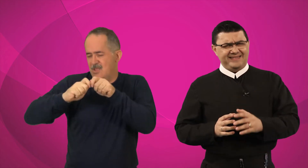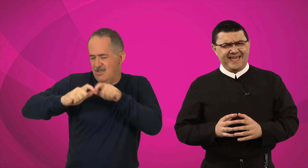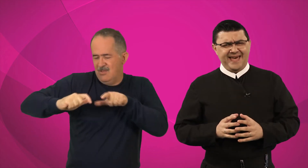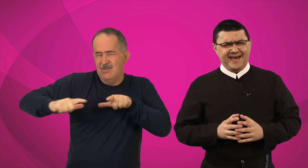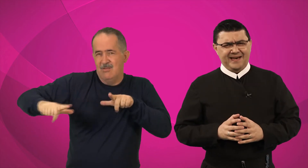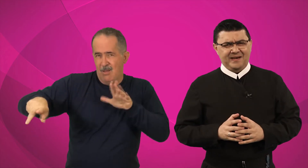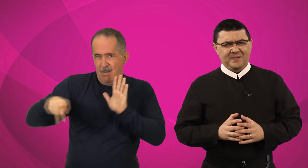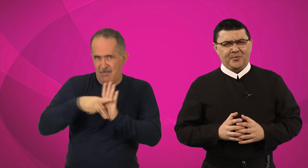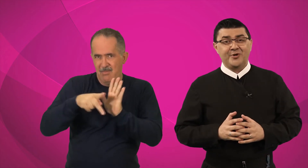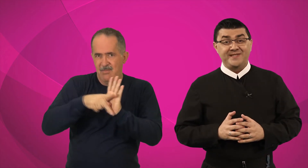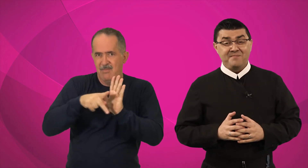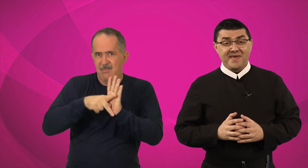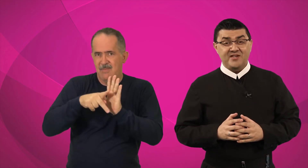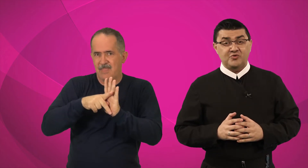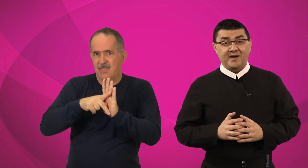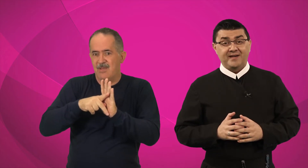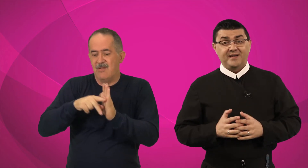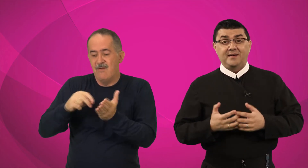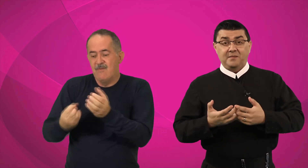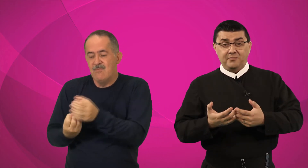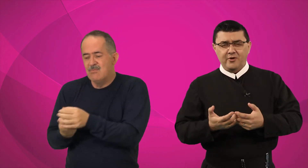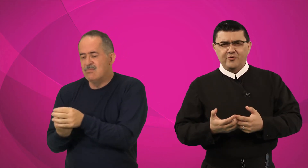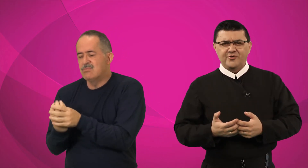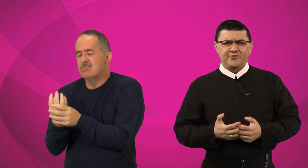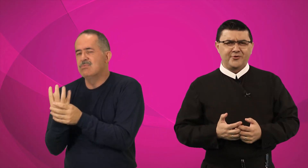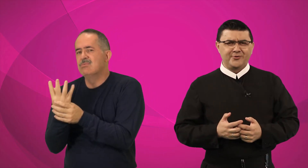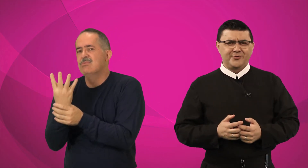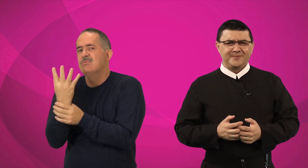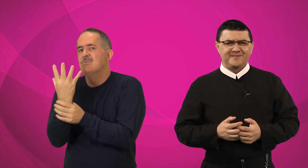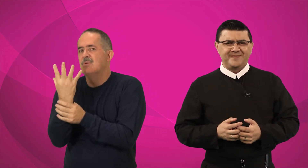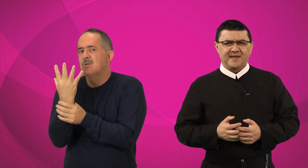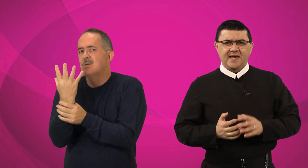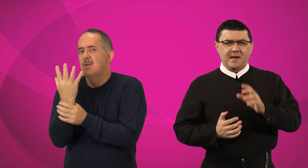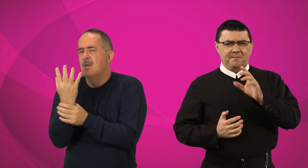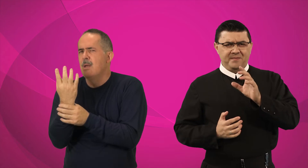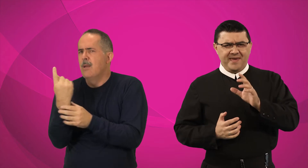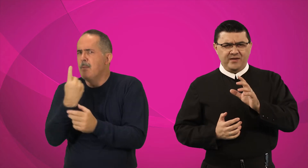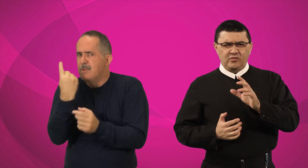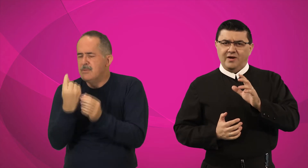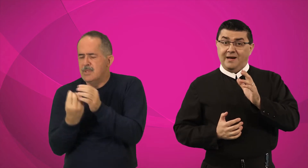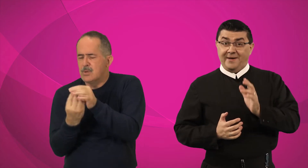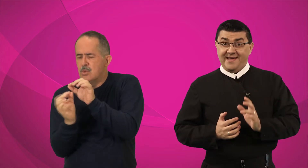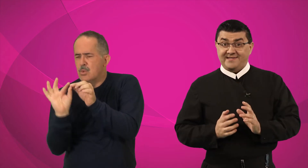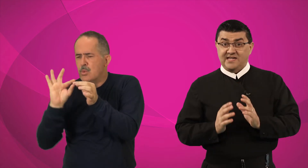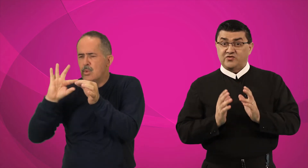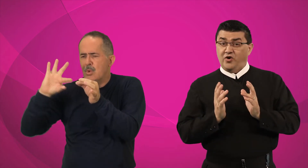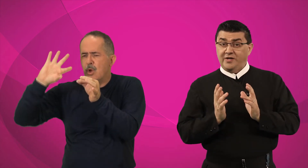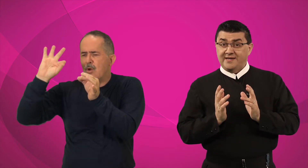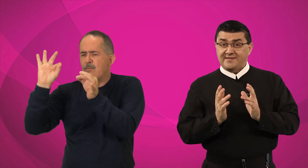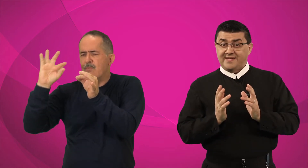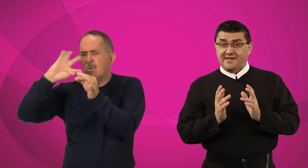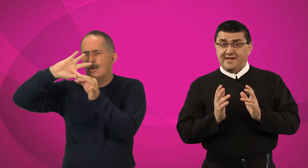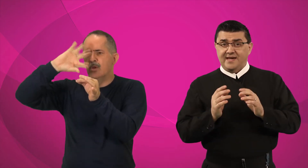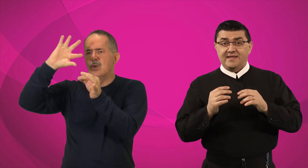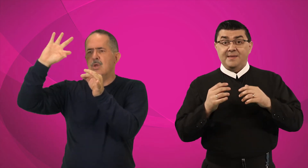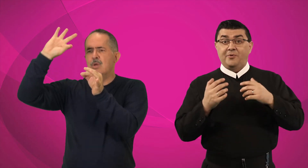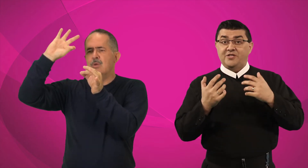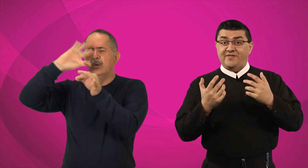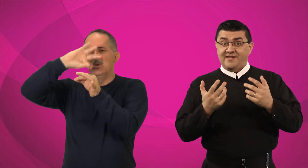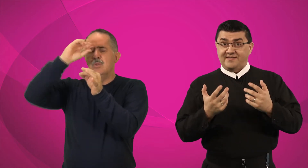terra, por si mesma, produz o fruto. Primeiro aparecem as folhas, depois vêm as